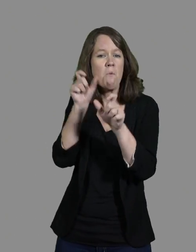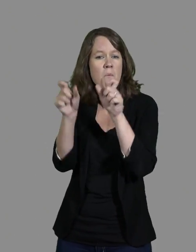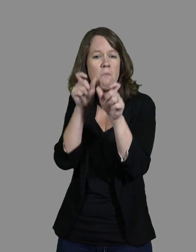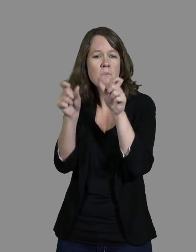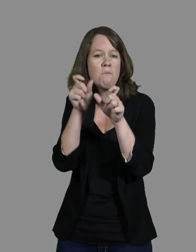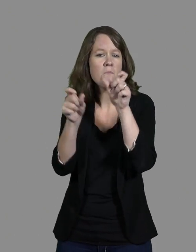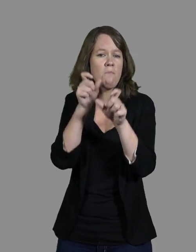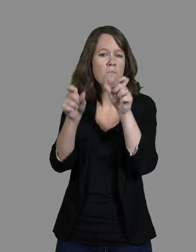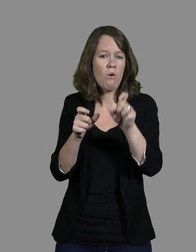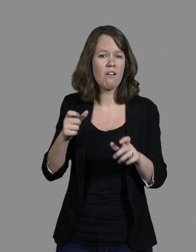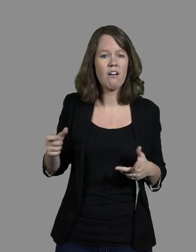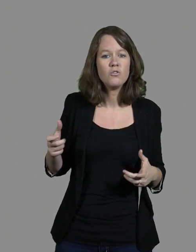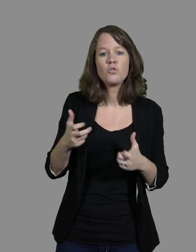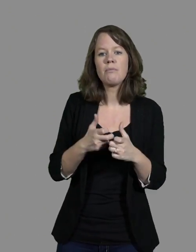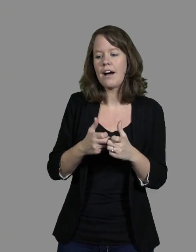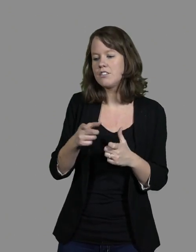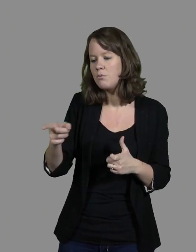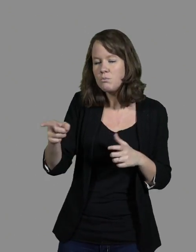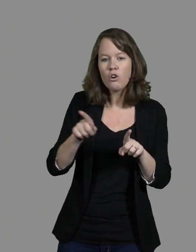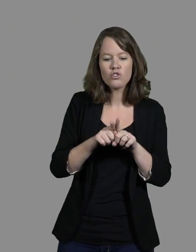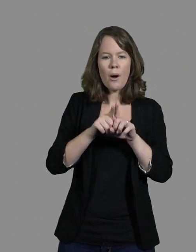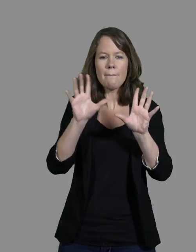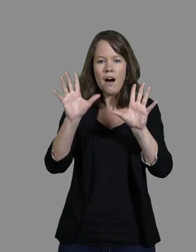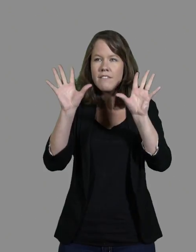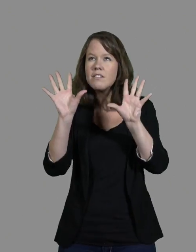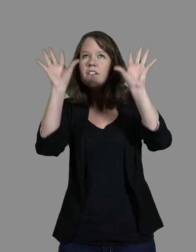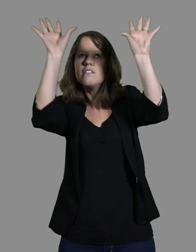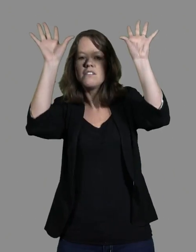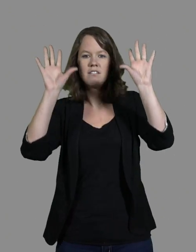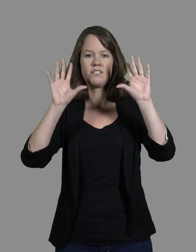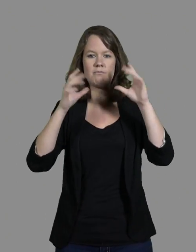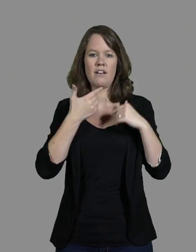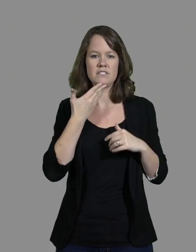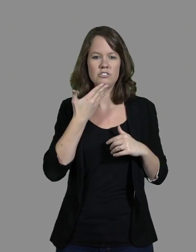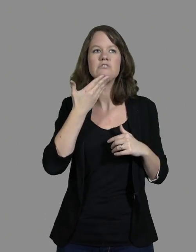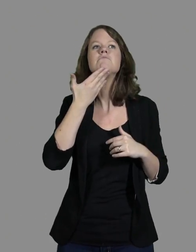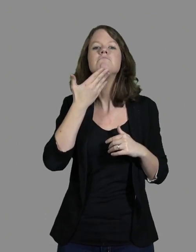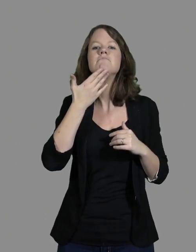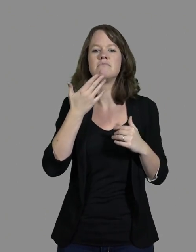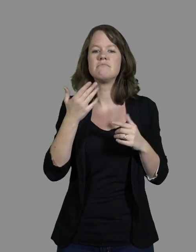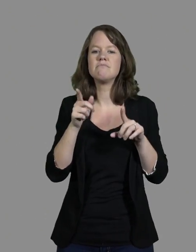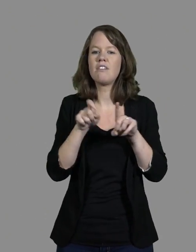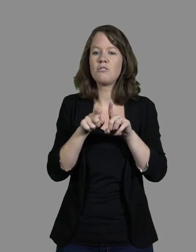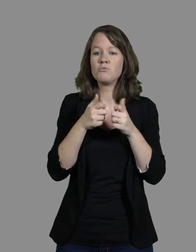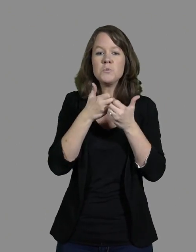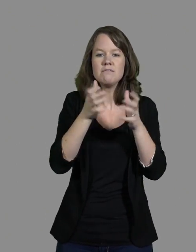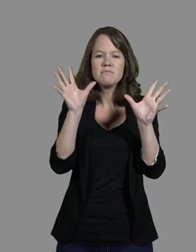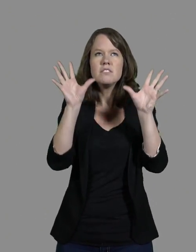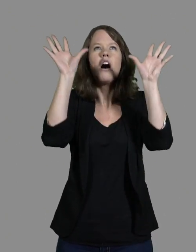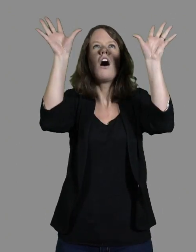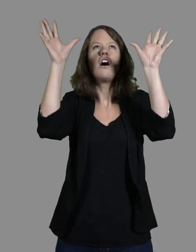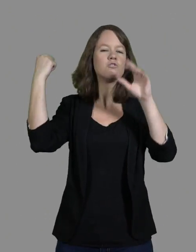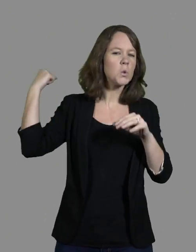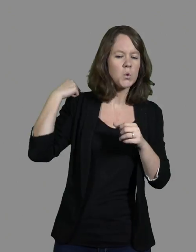pas si je vais demander d'avoir les mains vers le ciel. Il va y avoir le visage qui va monter vers le ciel, le dos qui va s